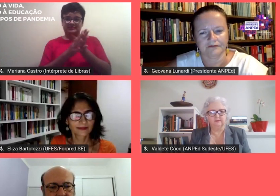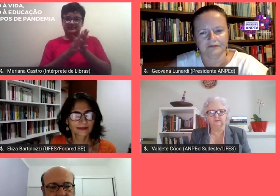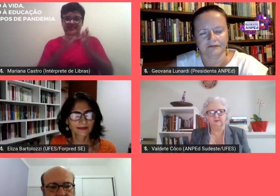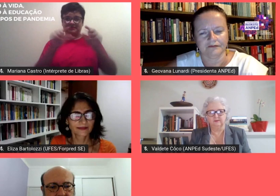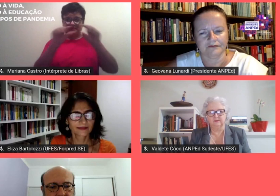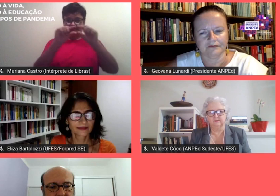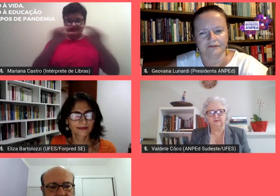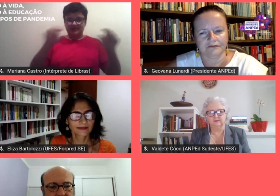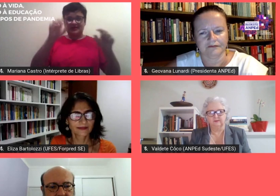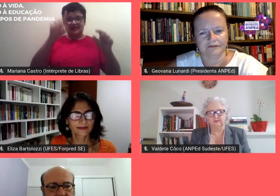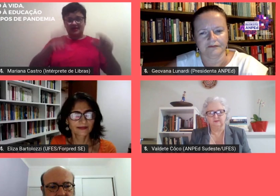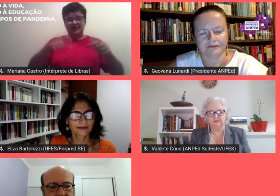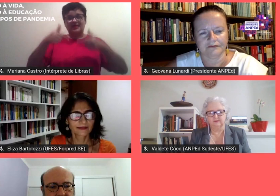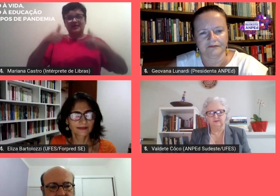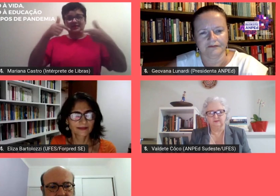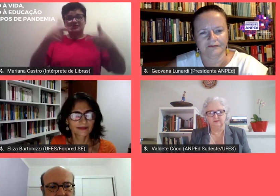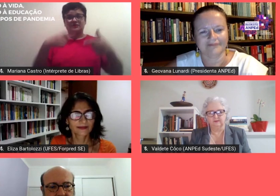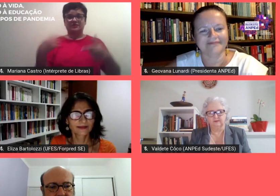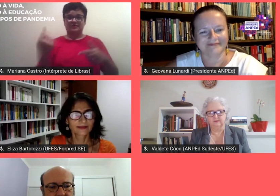na luta que a gente se encontra